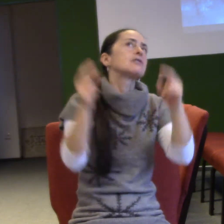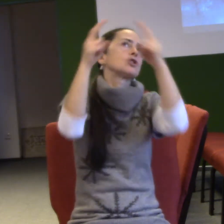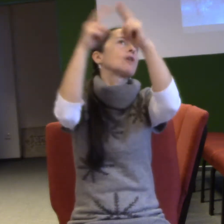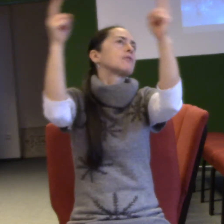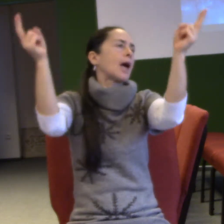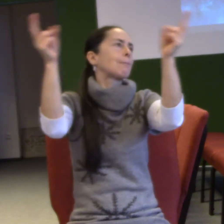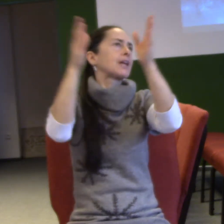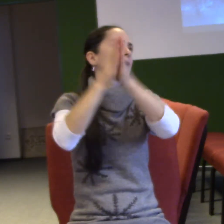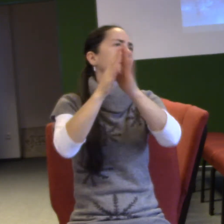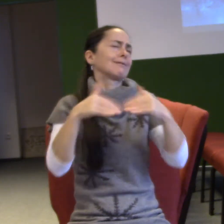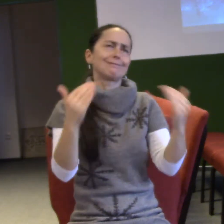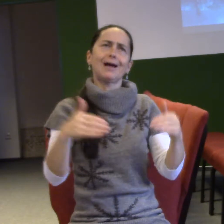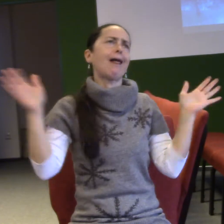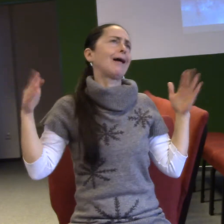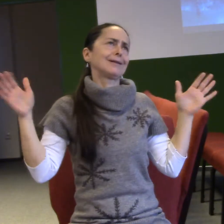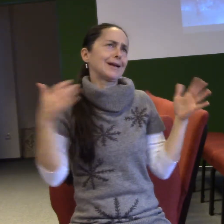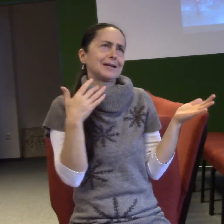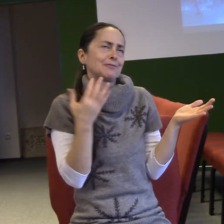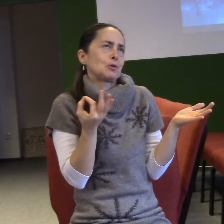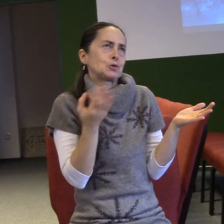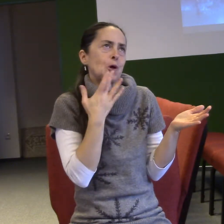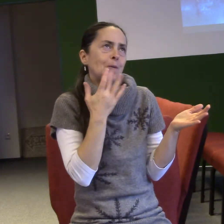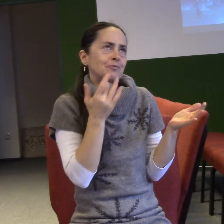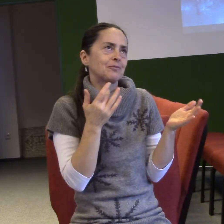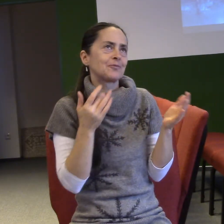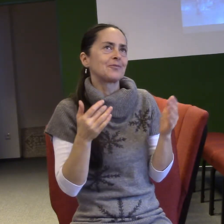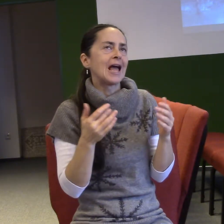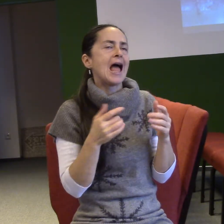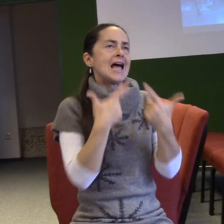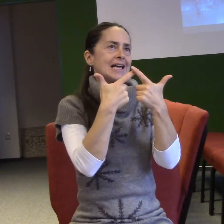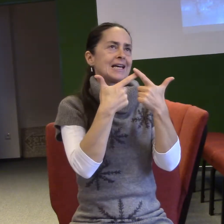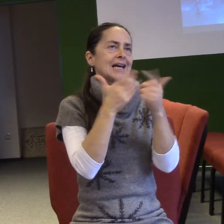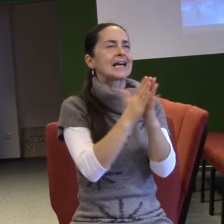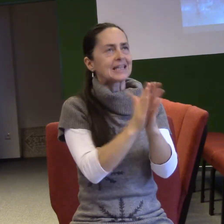Podle posledního sčítání andělů ve zjevení 5.11.